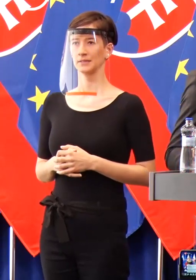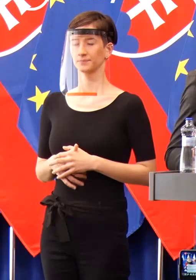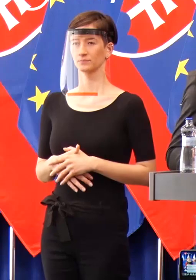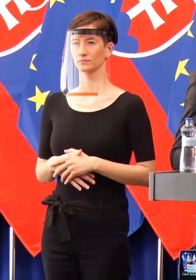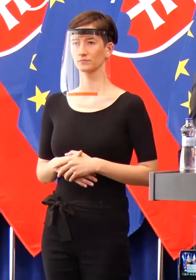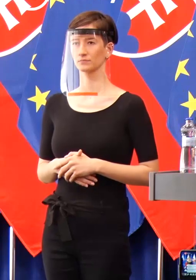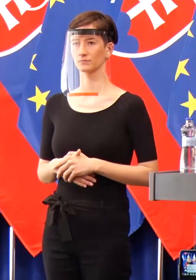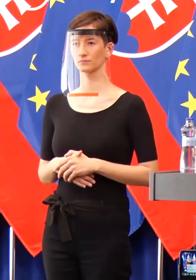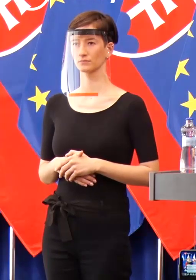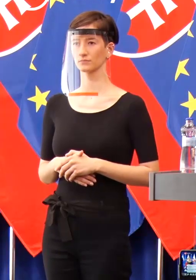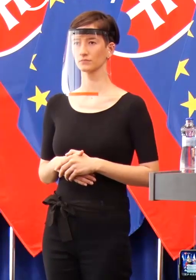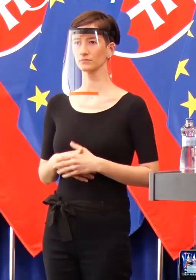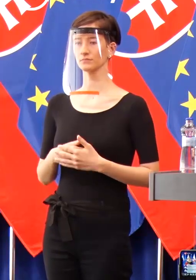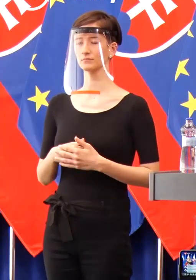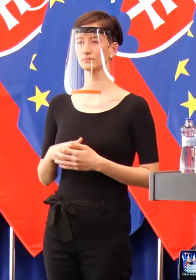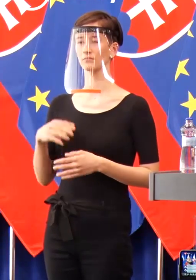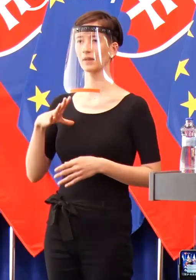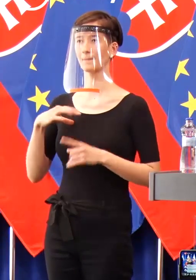Ďakujem pekne. Peter Polak.